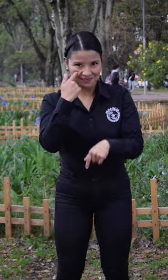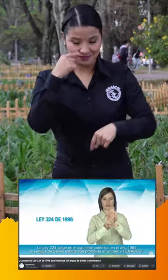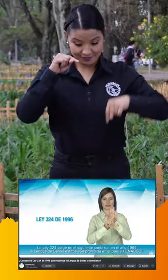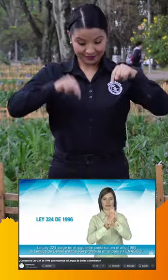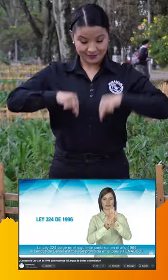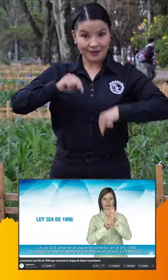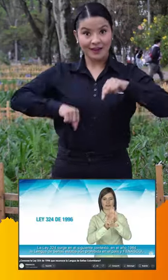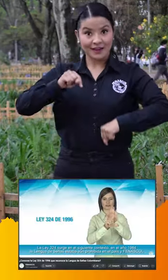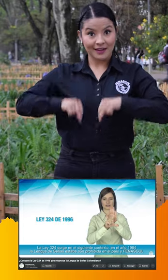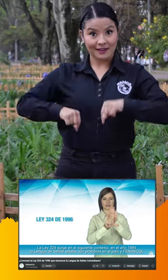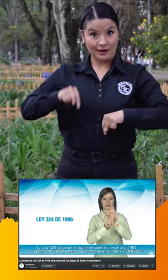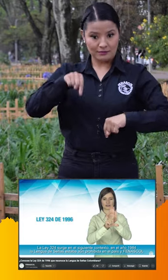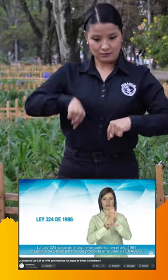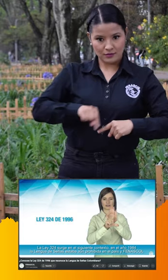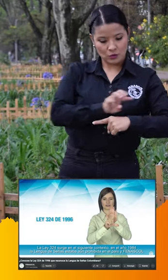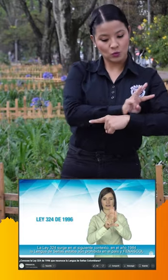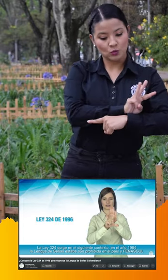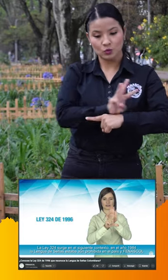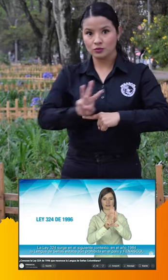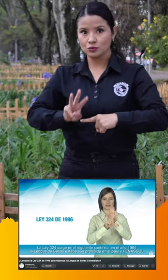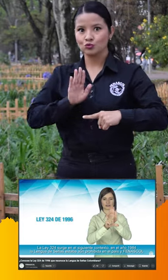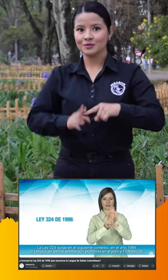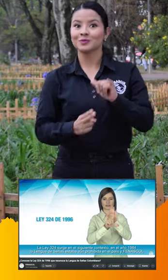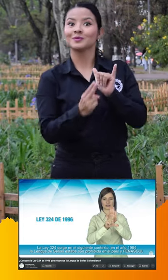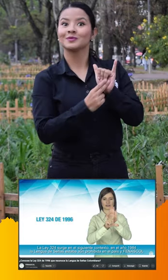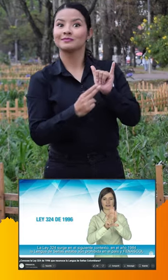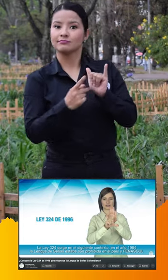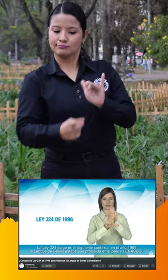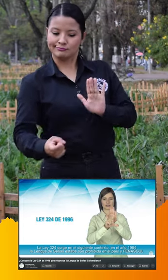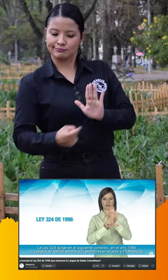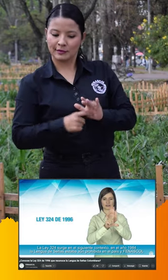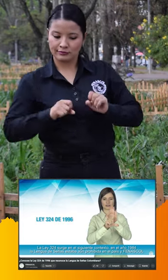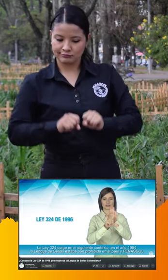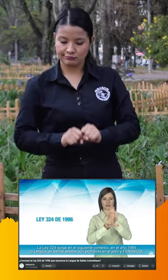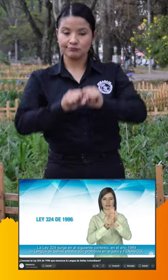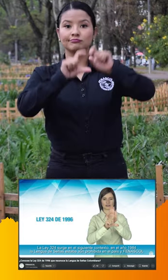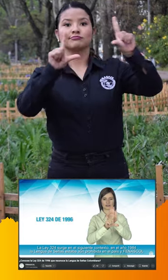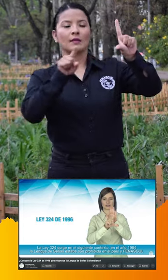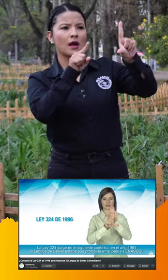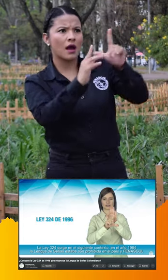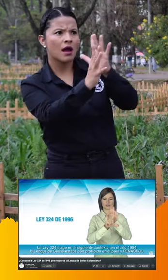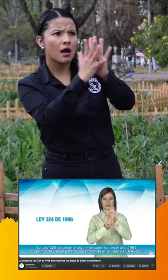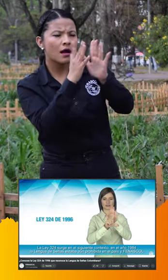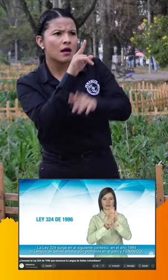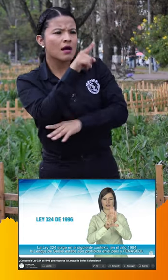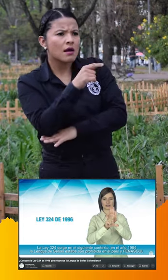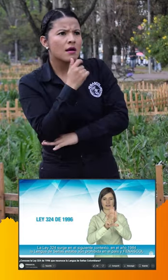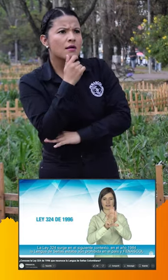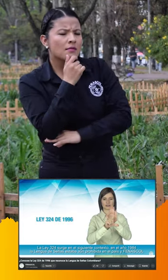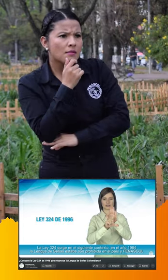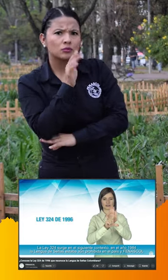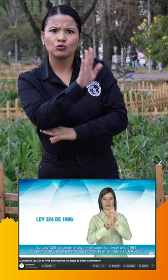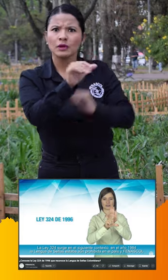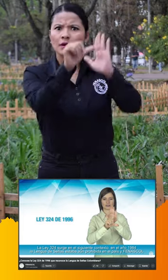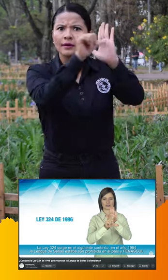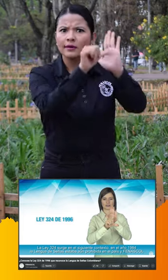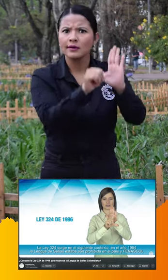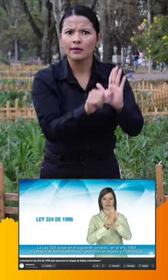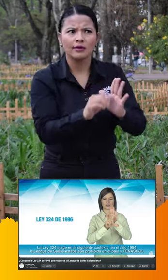artículos? La encuentran en el link de YouTube que sale aquí abajo. Allí encontrarán toda la